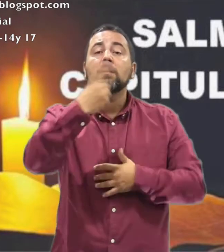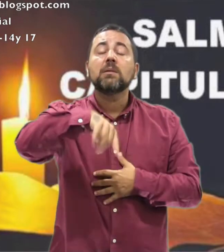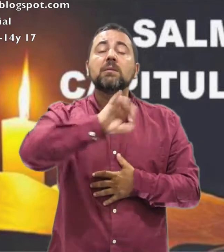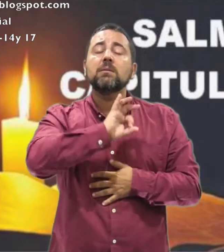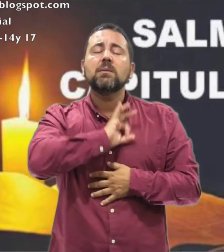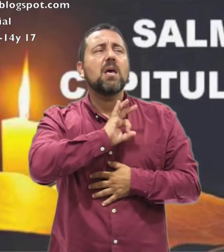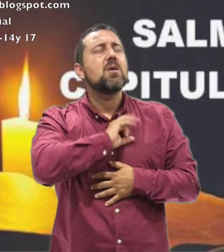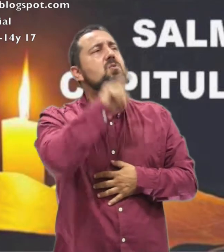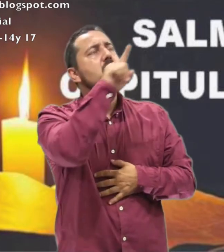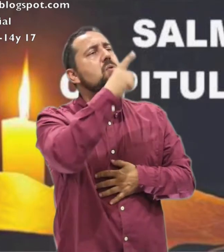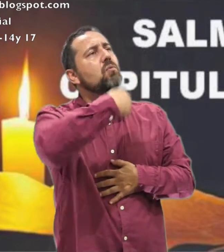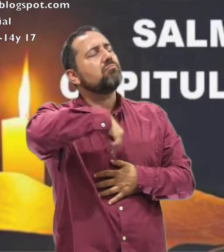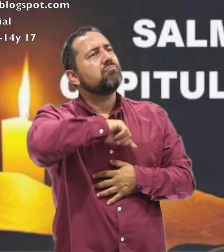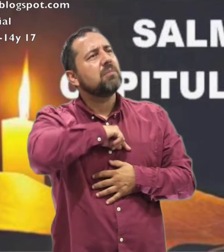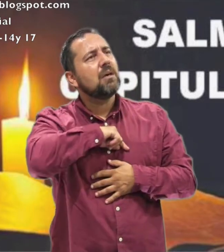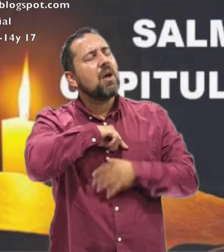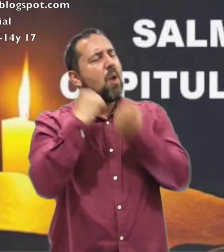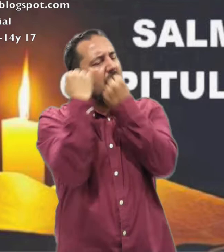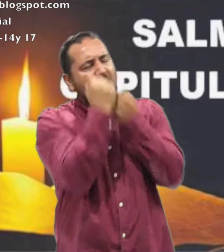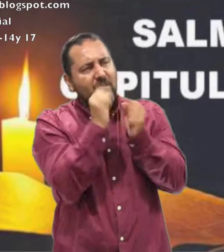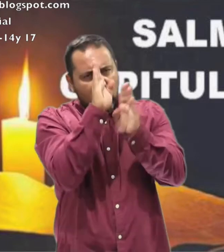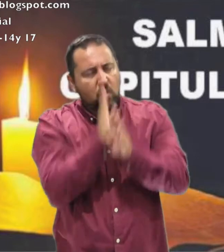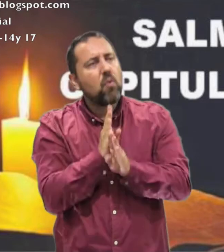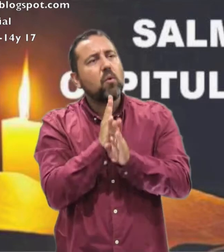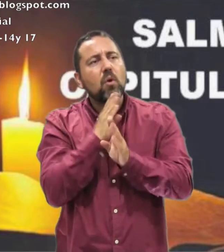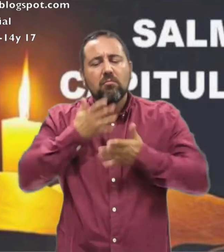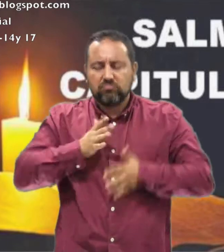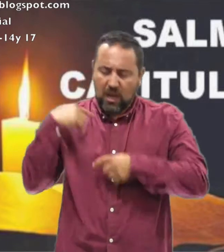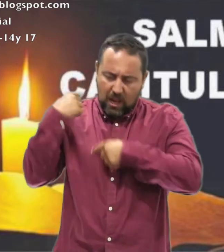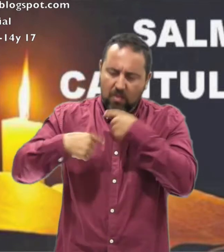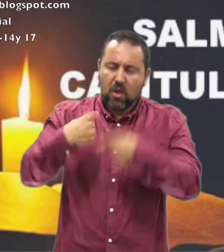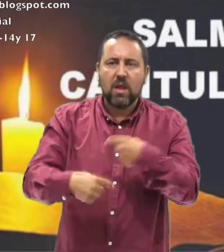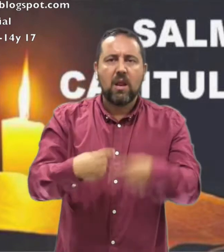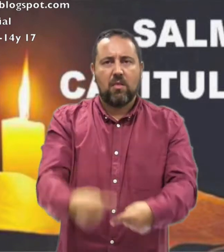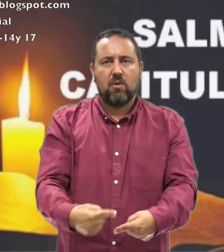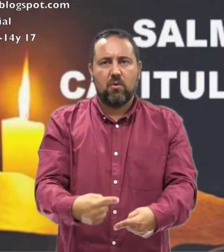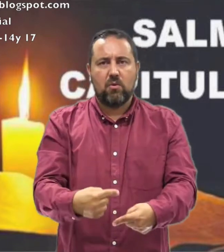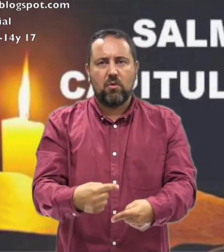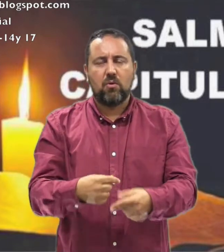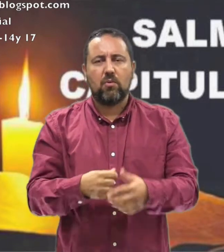Respondemos Señor, tú has sido nuestro refugio De generación en generación